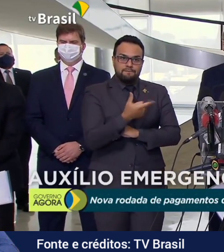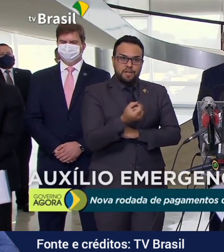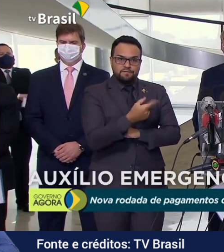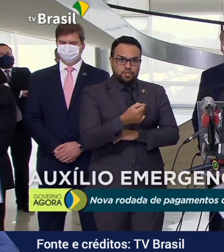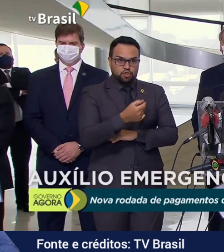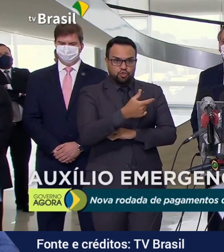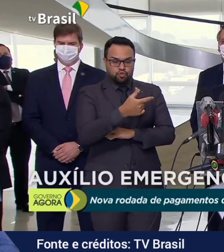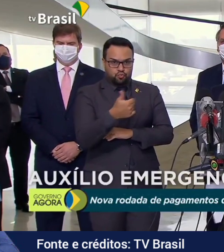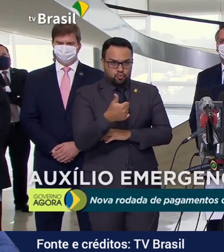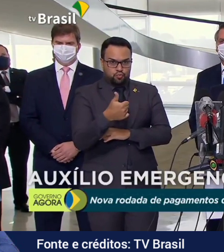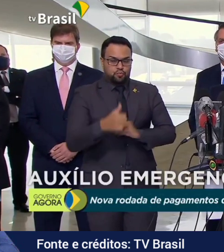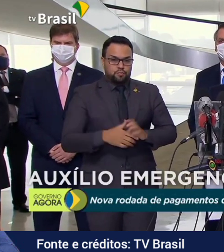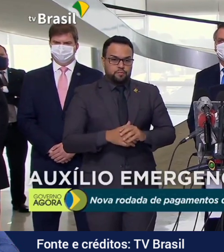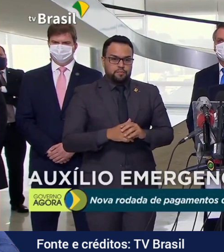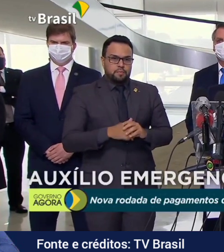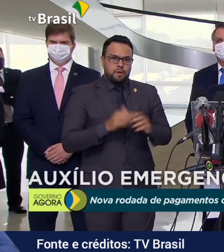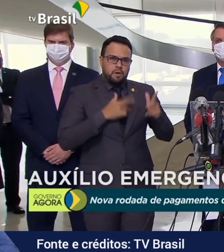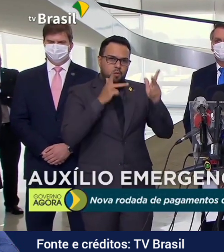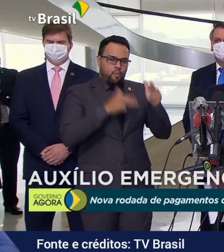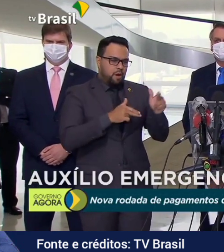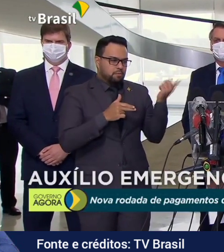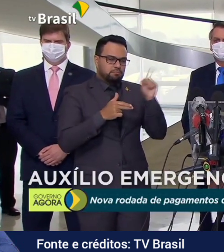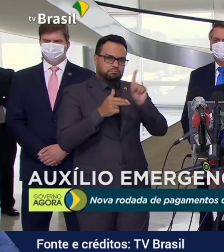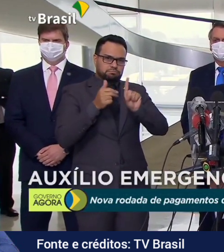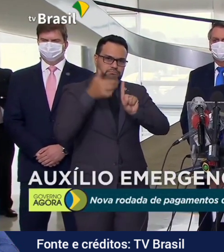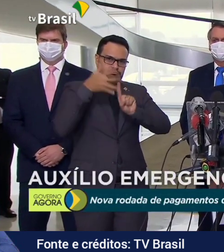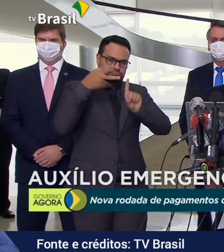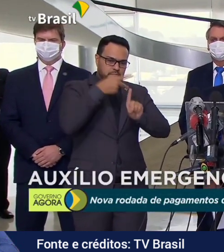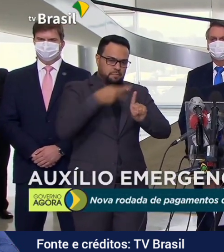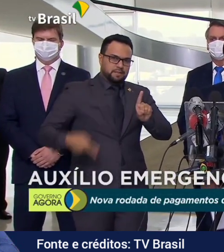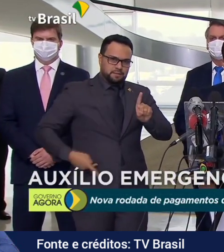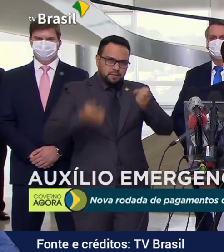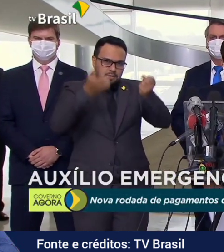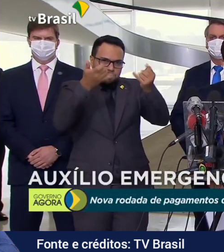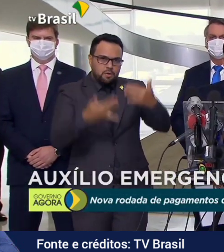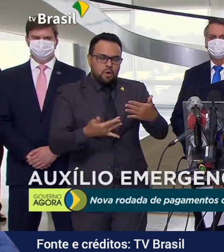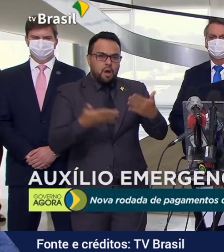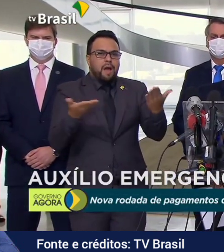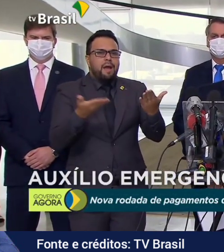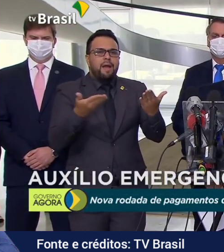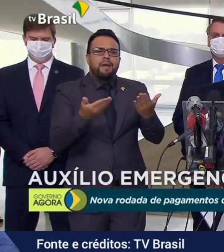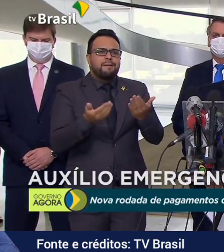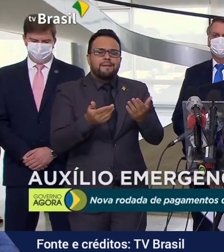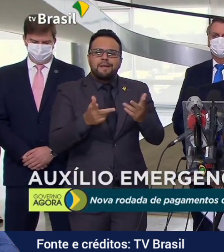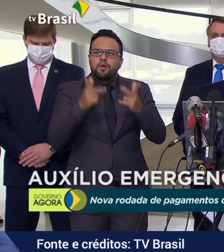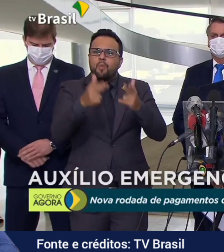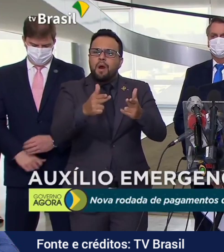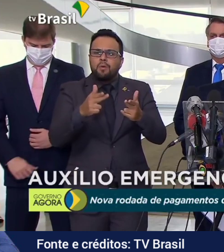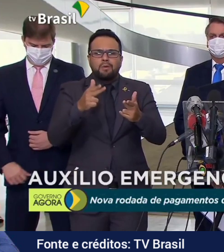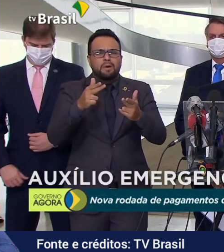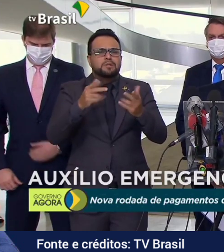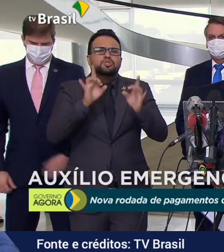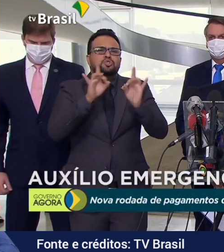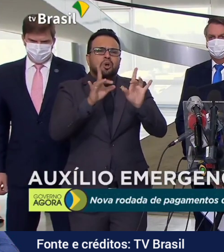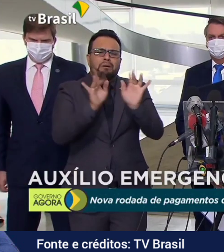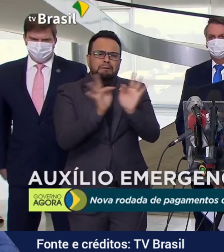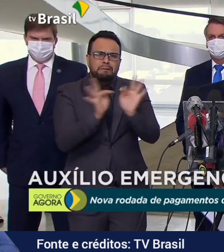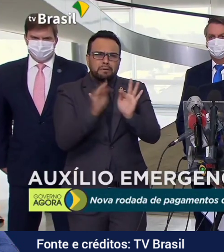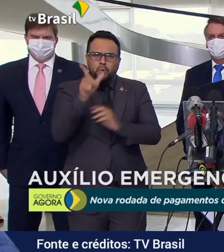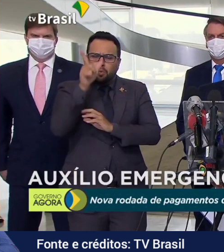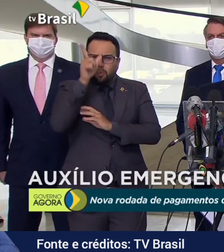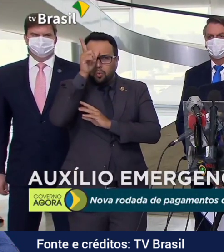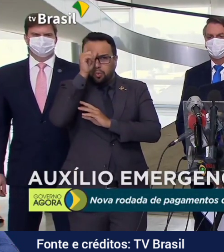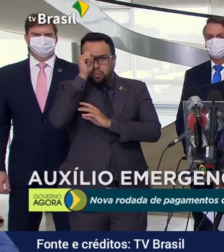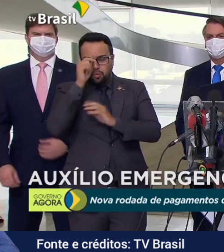Como o presidente Bolsonaro falou, esse é um alento para o povo brasileiro. Esse auxílio emergencial, viabilizado